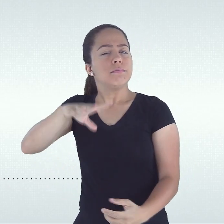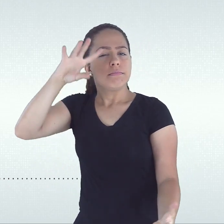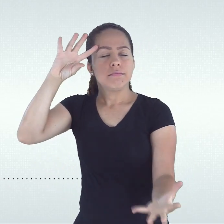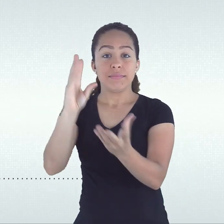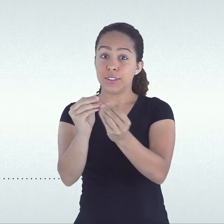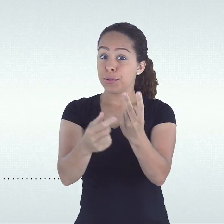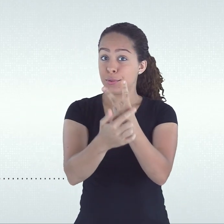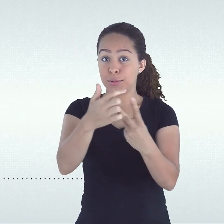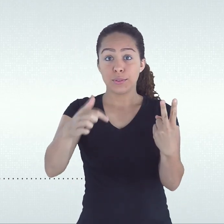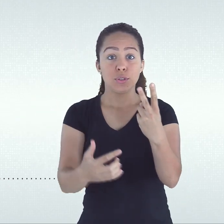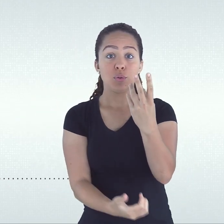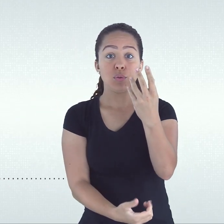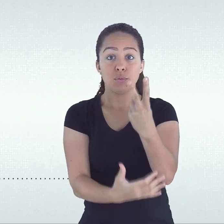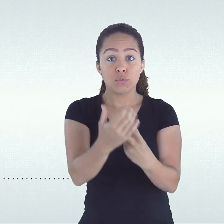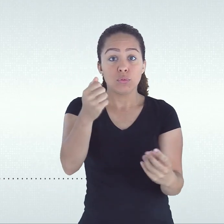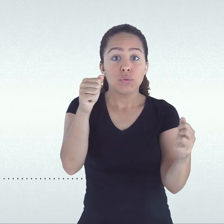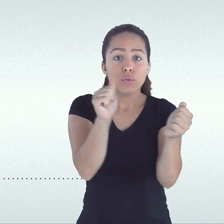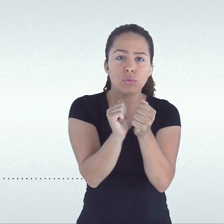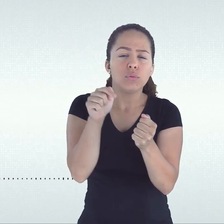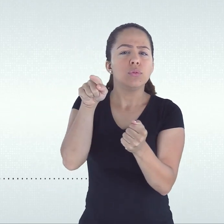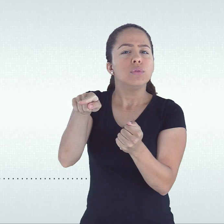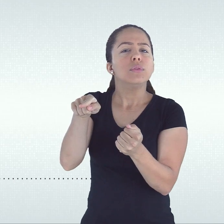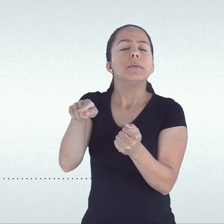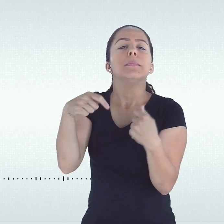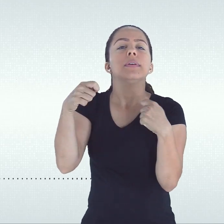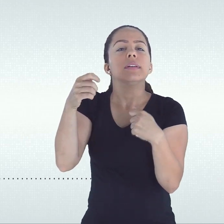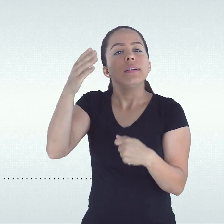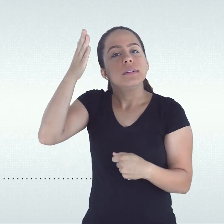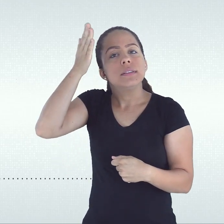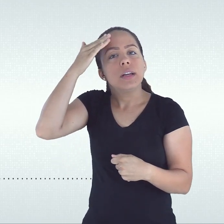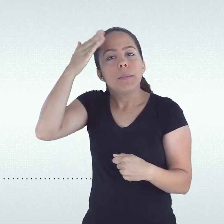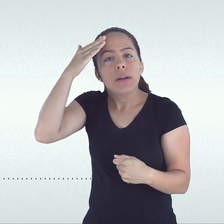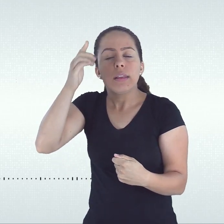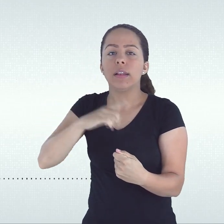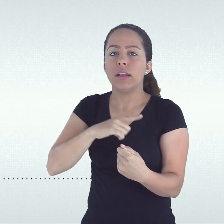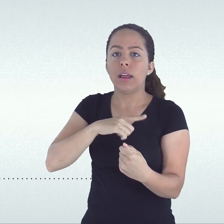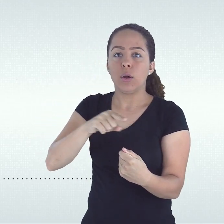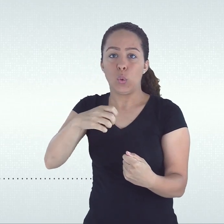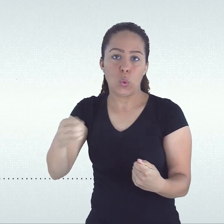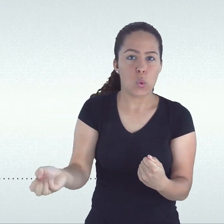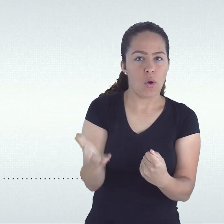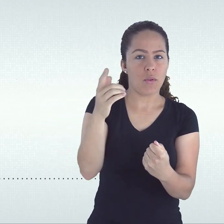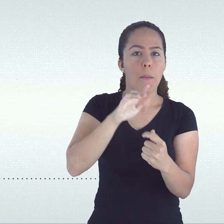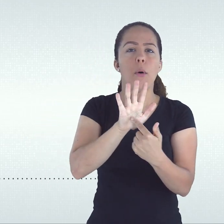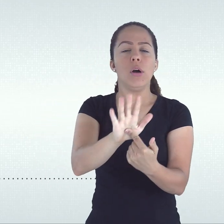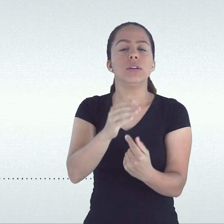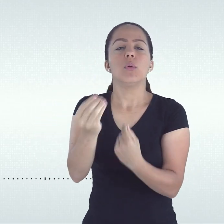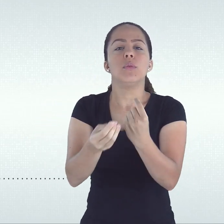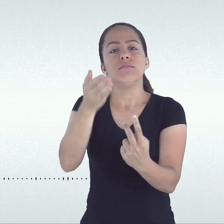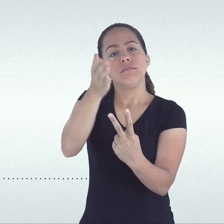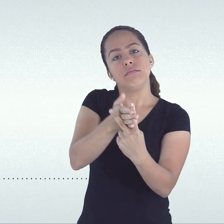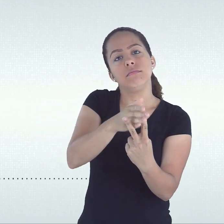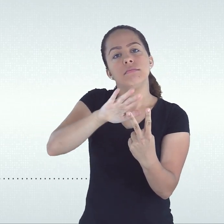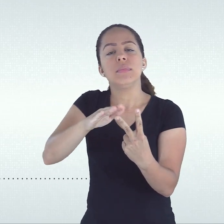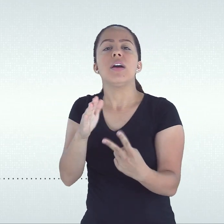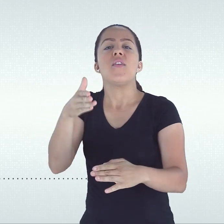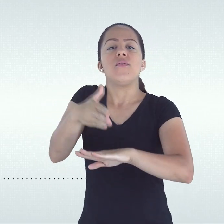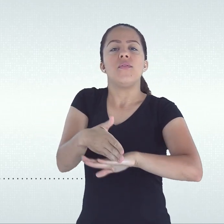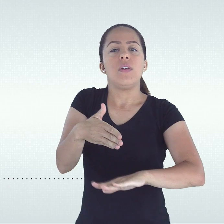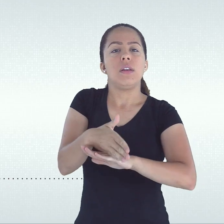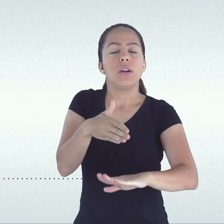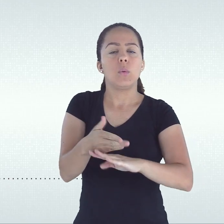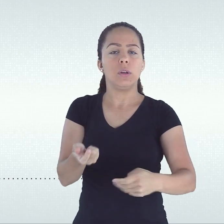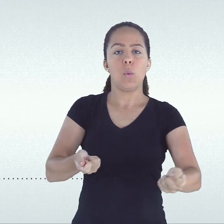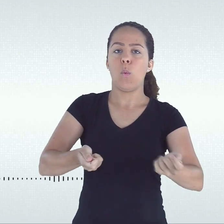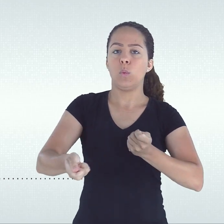Este entendimento é substituído pelo que separa verificação de rendimento e controle da frequência.